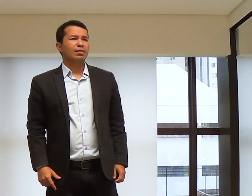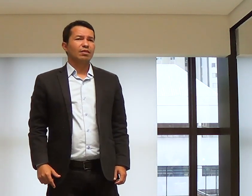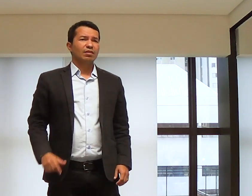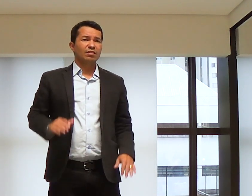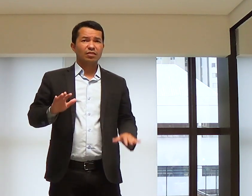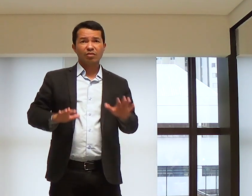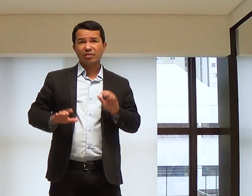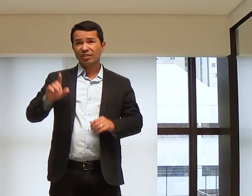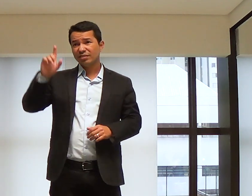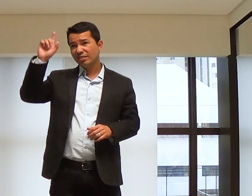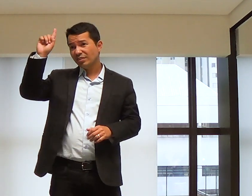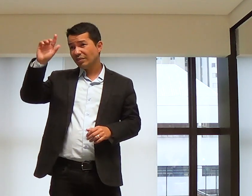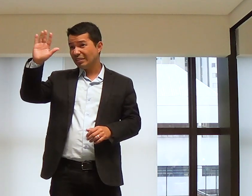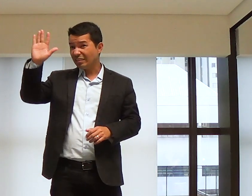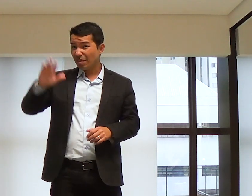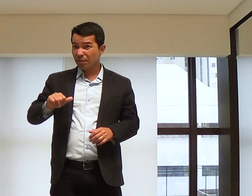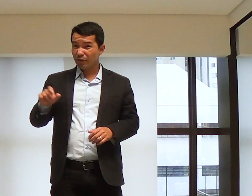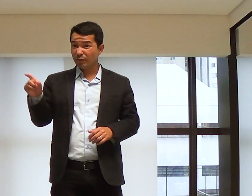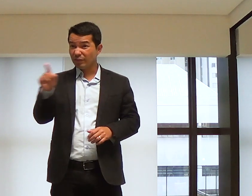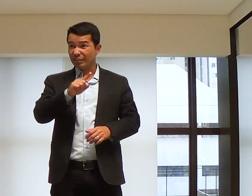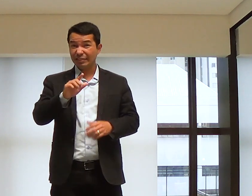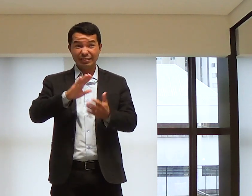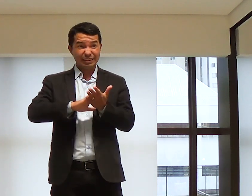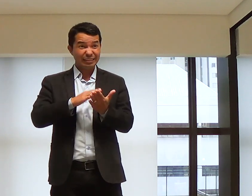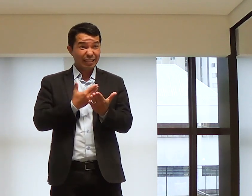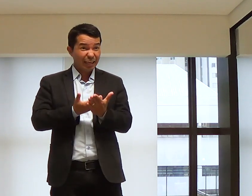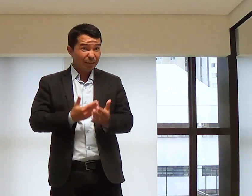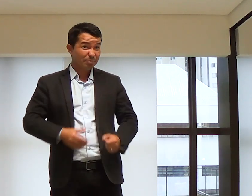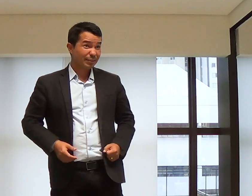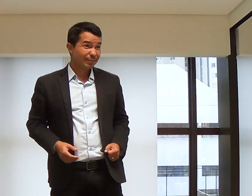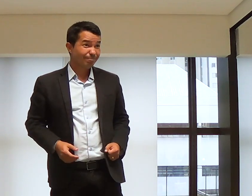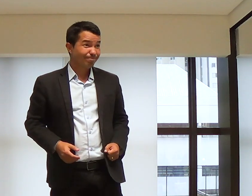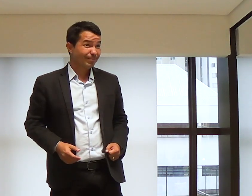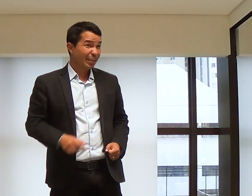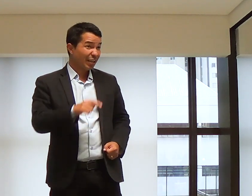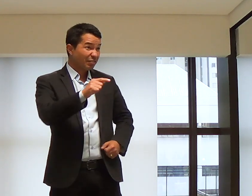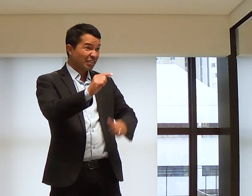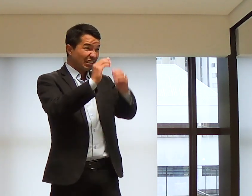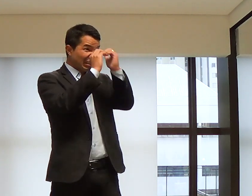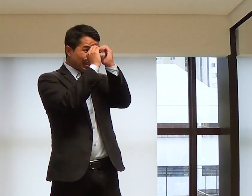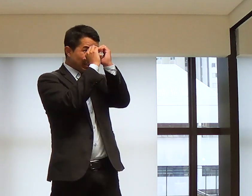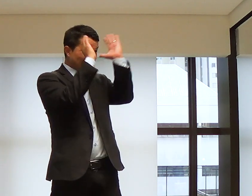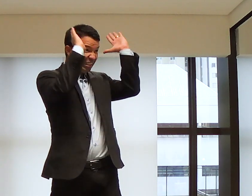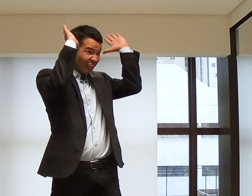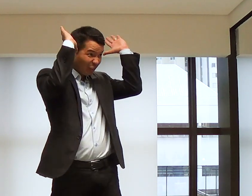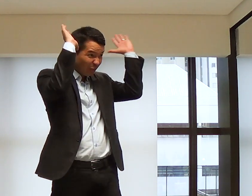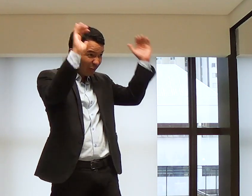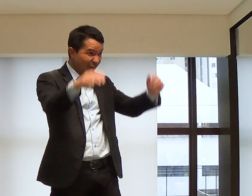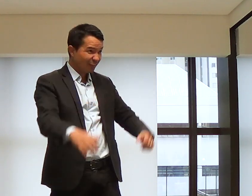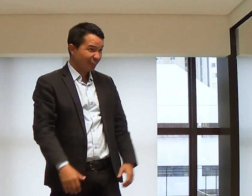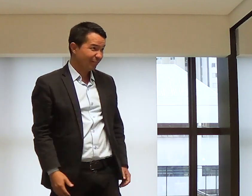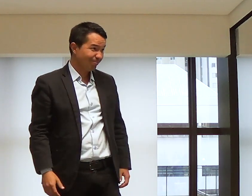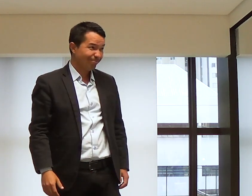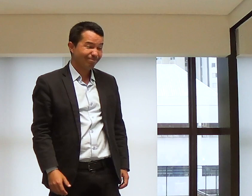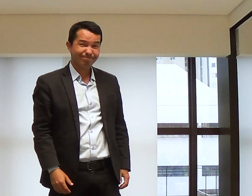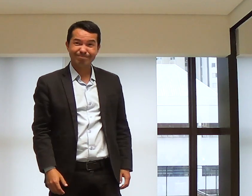Senhor me transforme. De repente, o Senhor te chamou para ser um intérprete e você, por algum motivo,